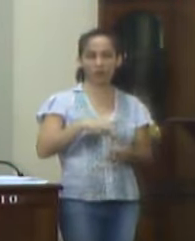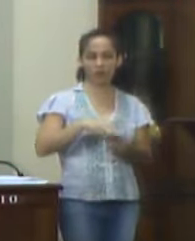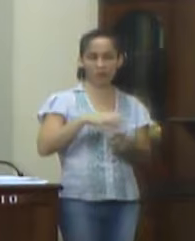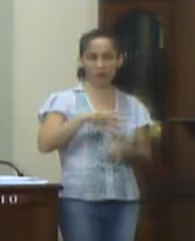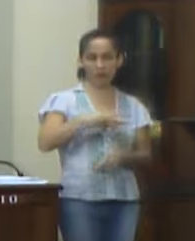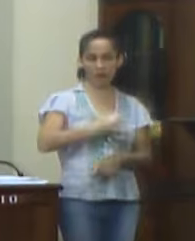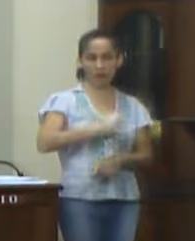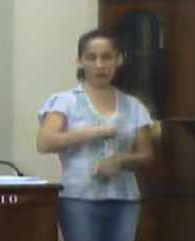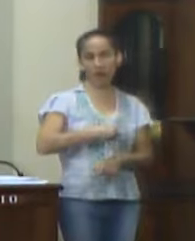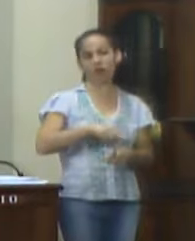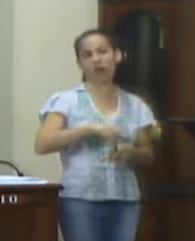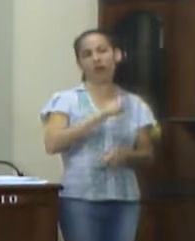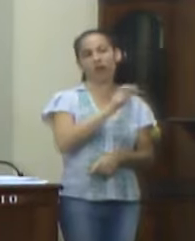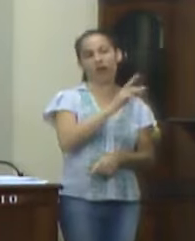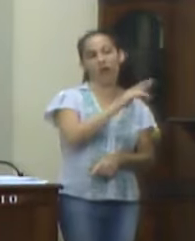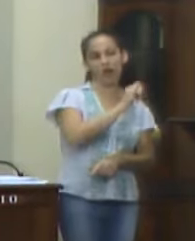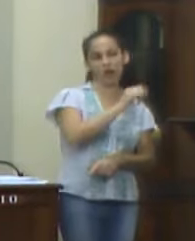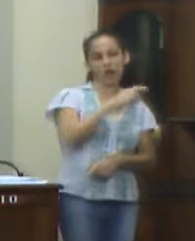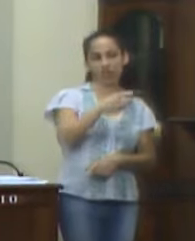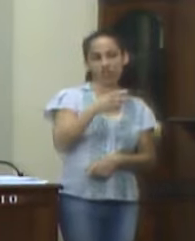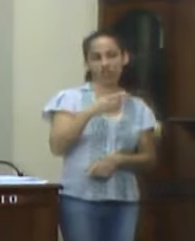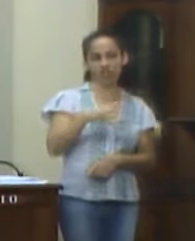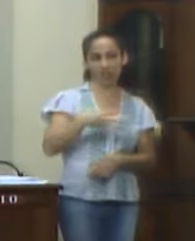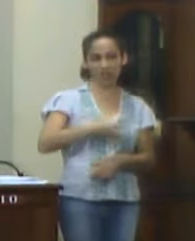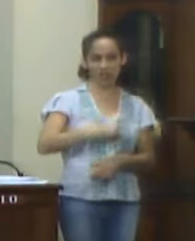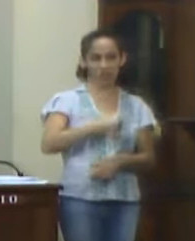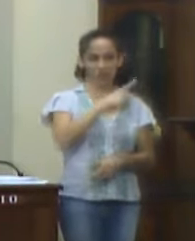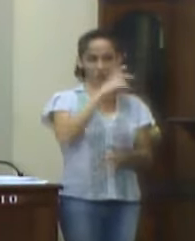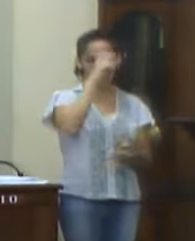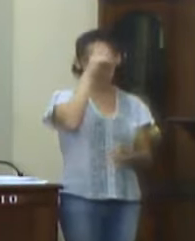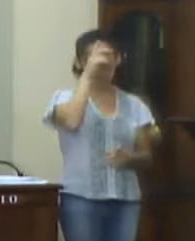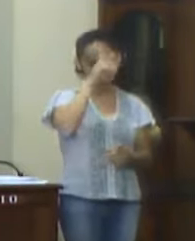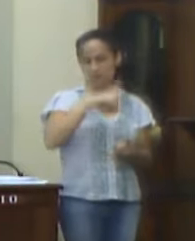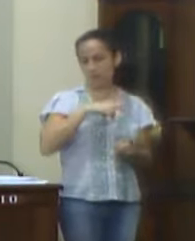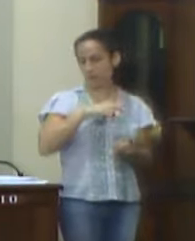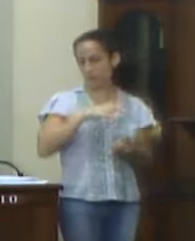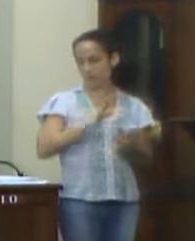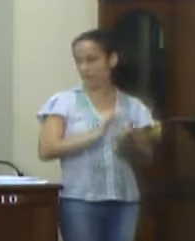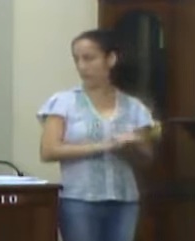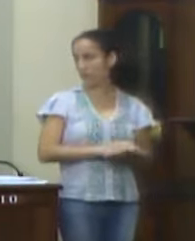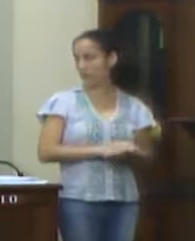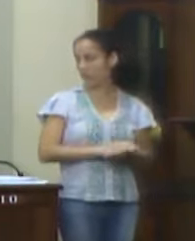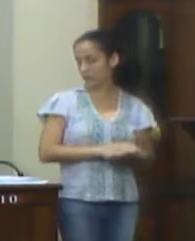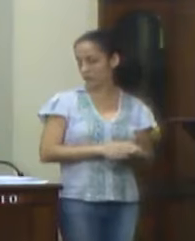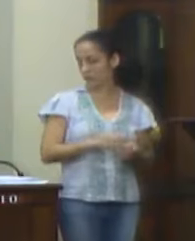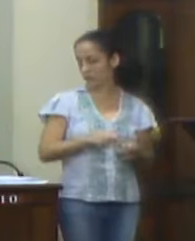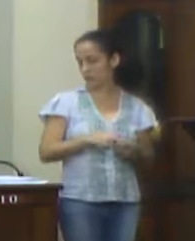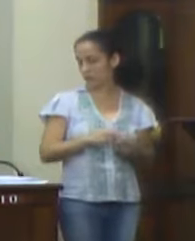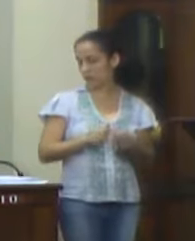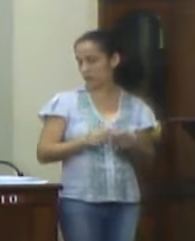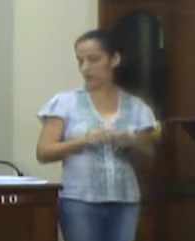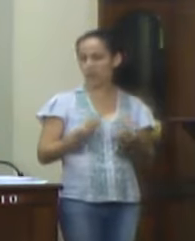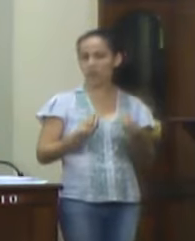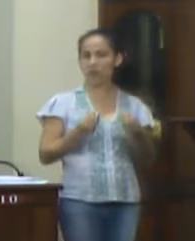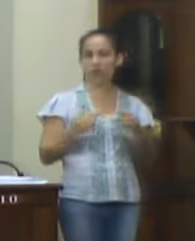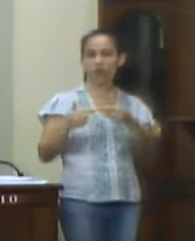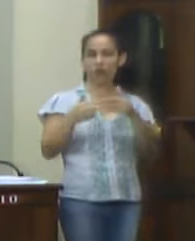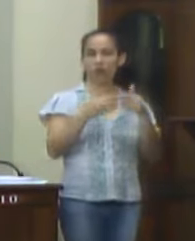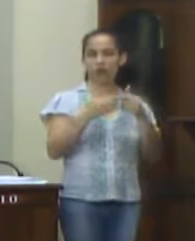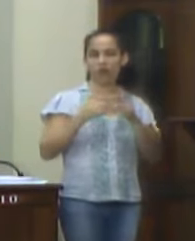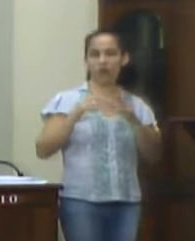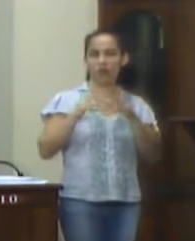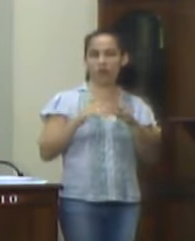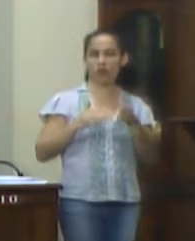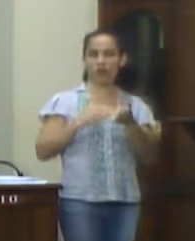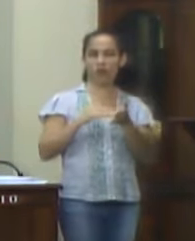inaceitáveis os serviços atualmente prestados pelo setor de imagem do Hospital Escola de Valença, com a passividade da Secretaria